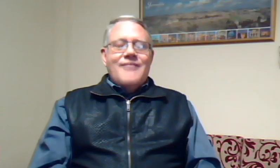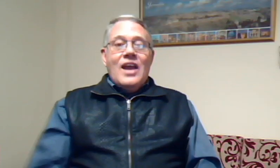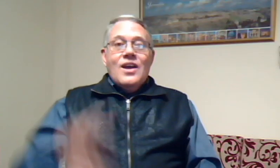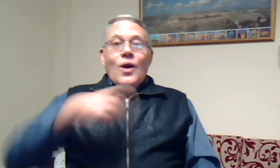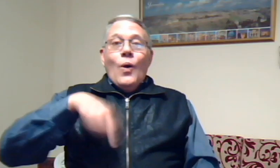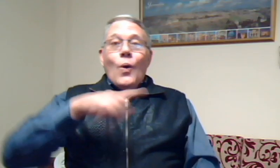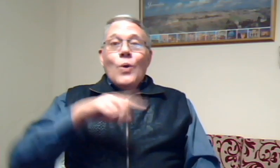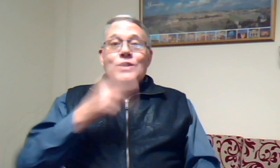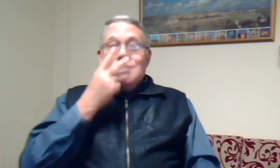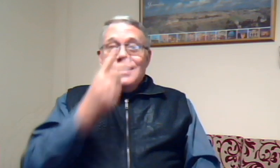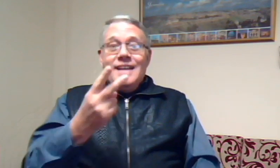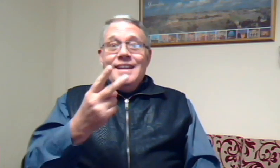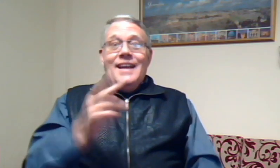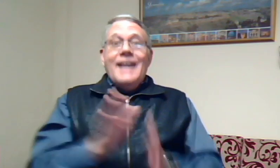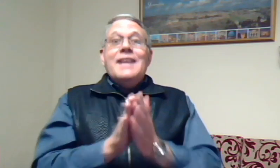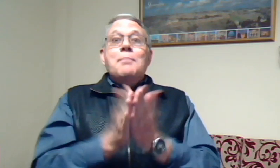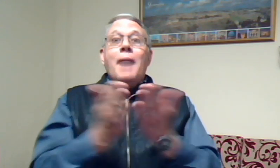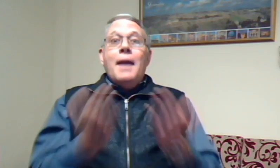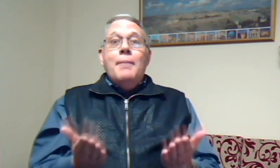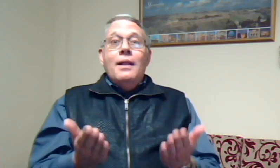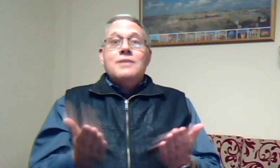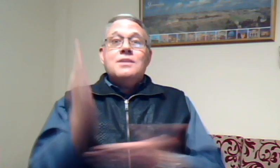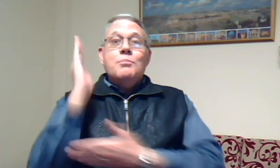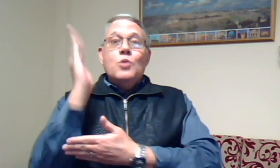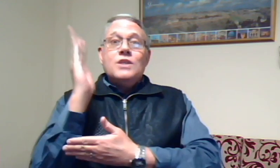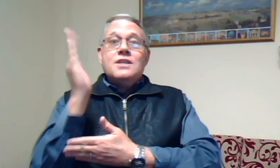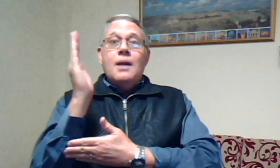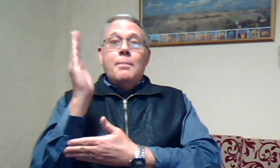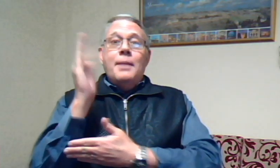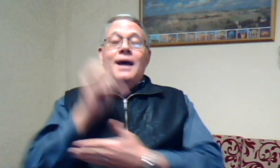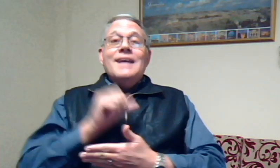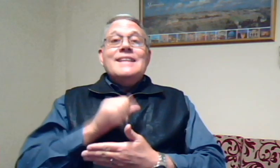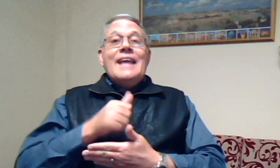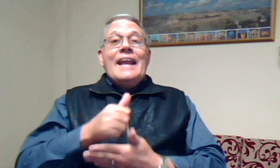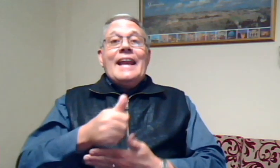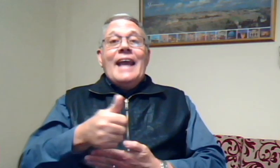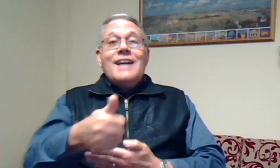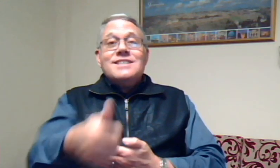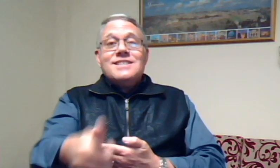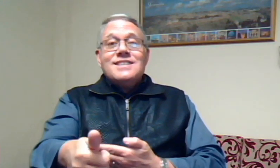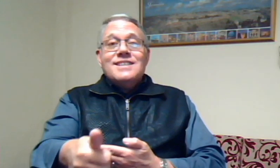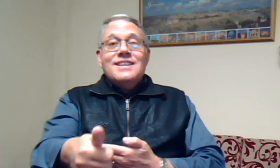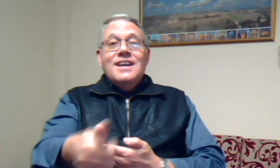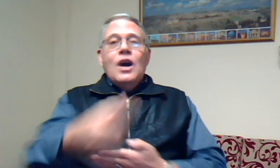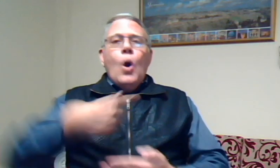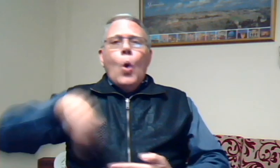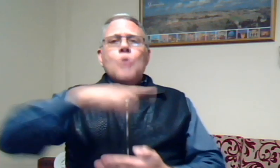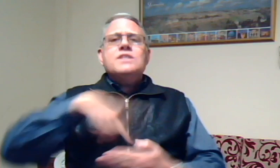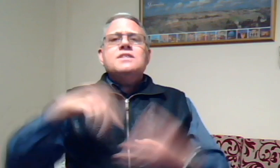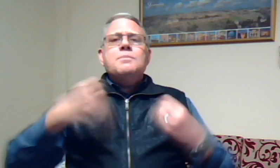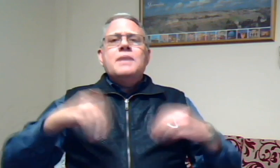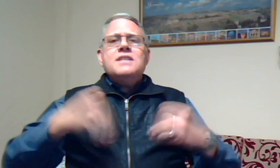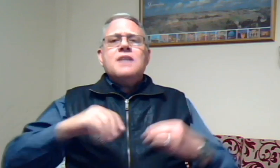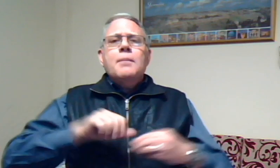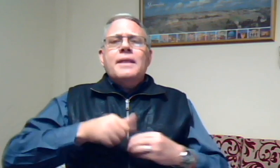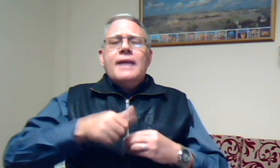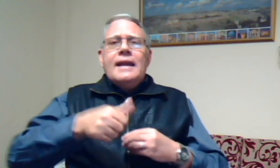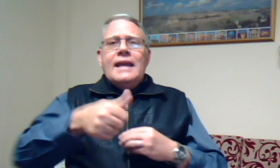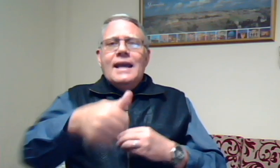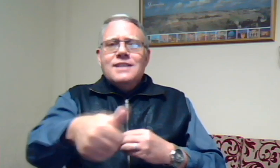Ons sien in die Bijbel sy boodskap die reeks ons is besig met die reeks